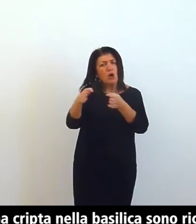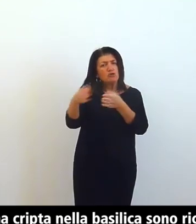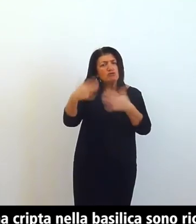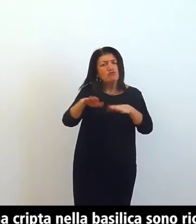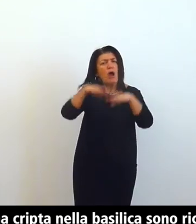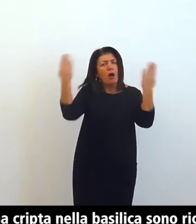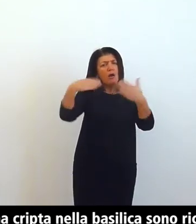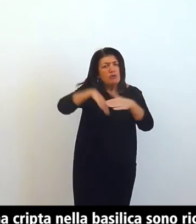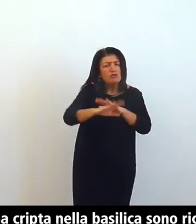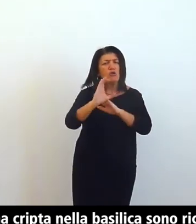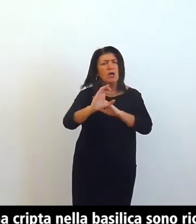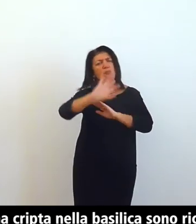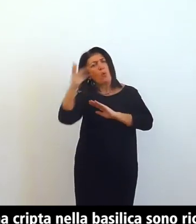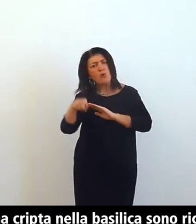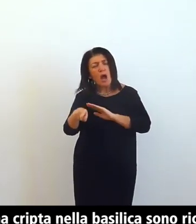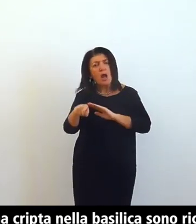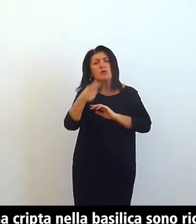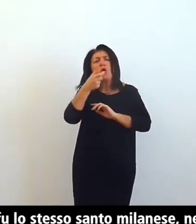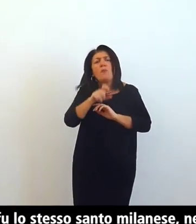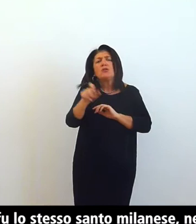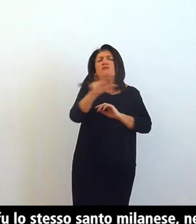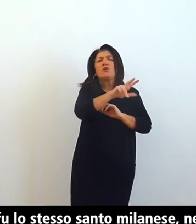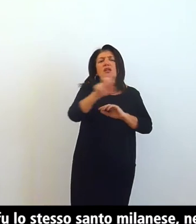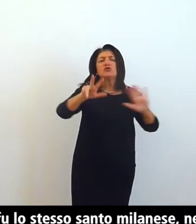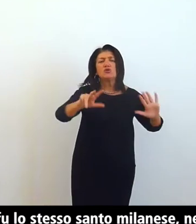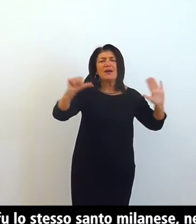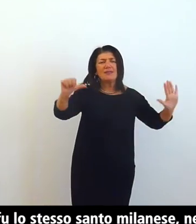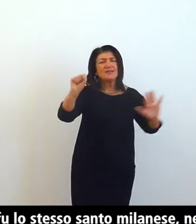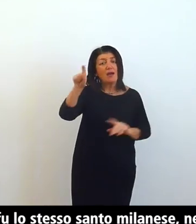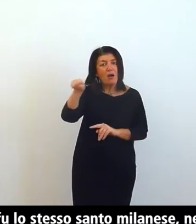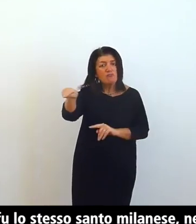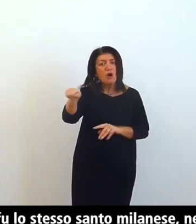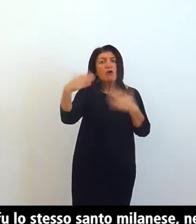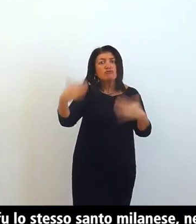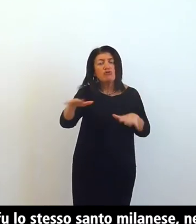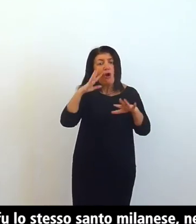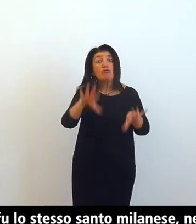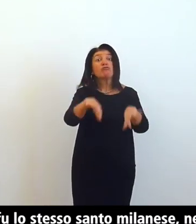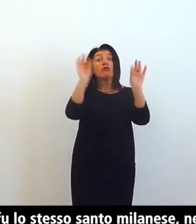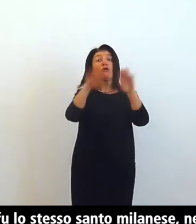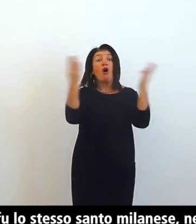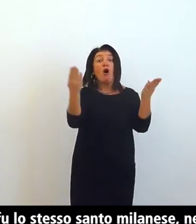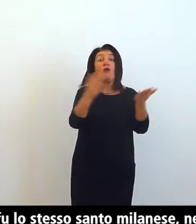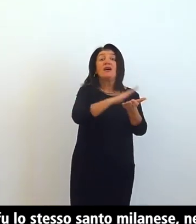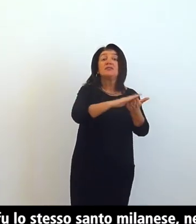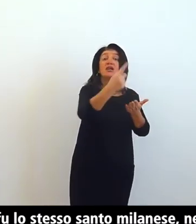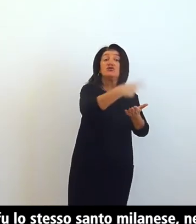fu lo stesso santo milanese nel 386 a prelevare i corpi di San Gervasio e San Protasio